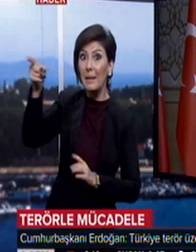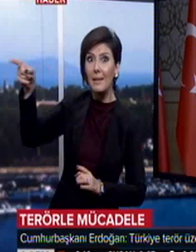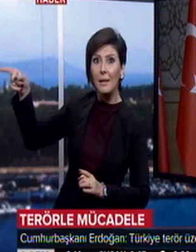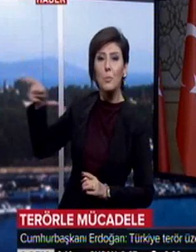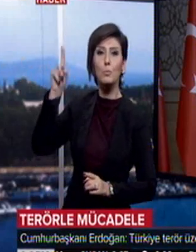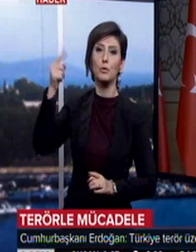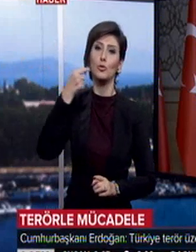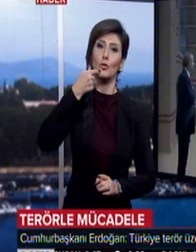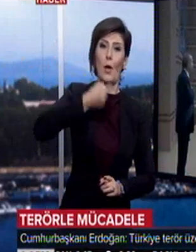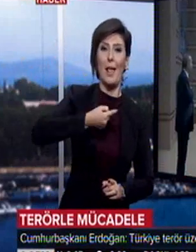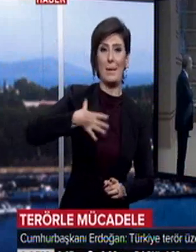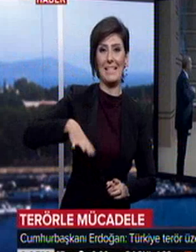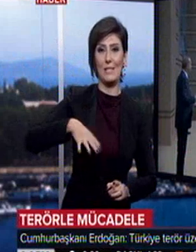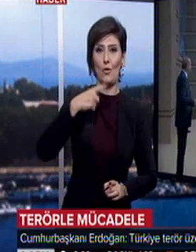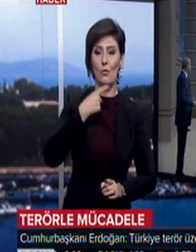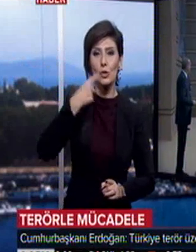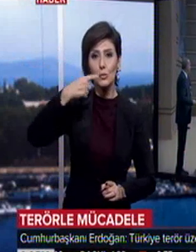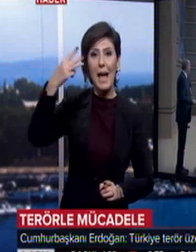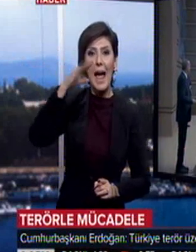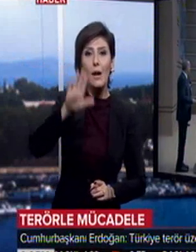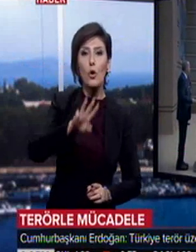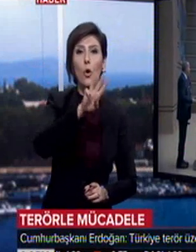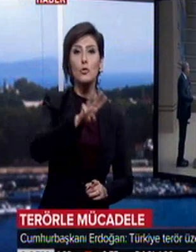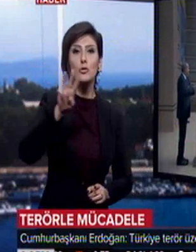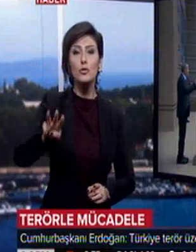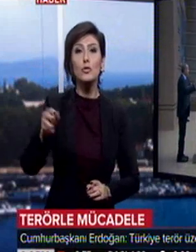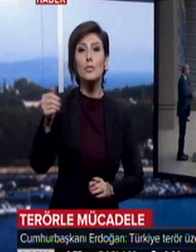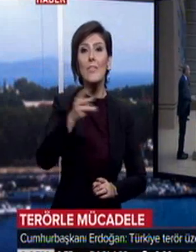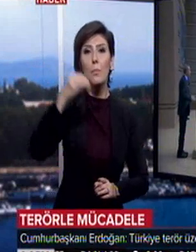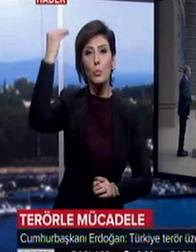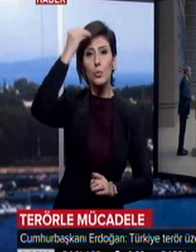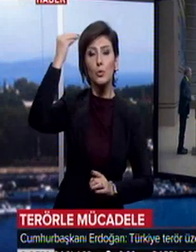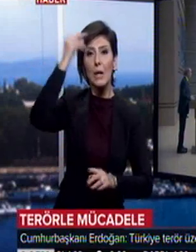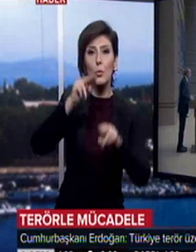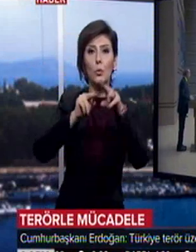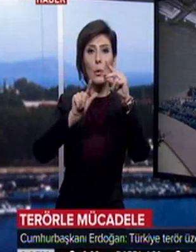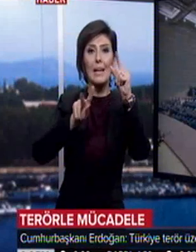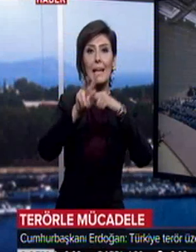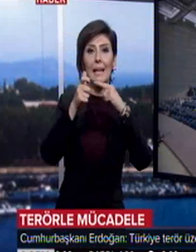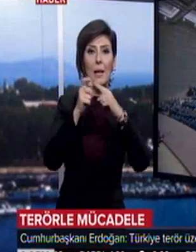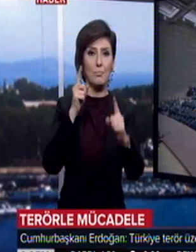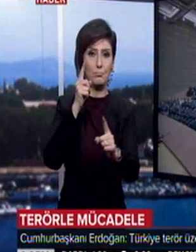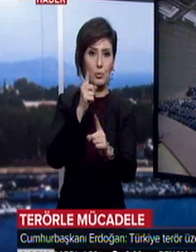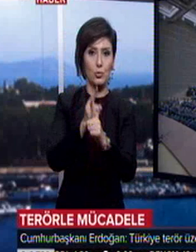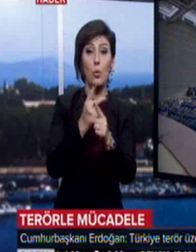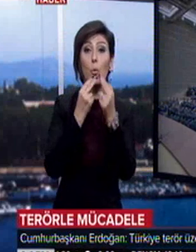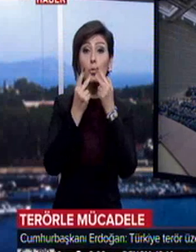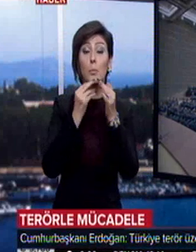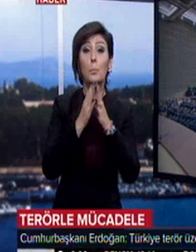söyletmektir. Cumhurbaşkanı Recep Tayyip Erdoğan 33. defa muhtarlarla külliyede buluştu. Konuşmasının büyük bölümünü terör olaylarına